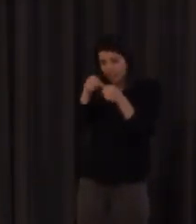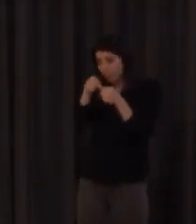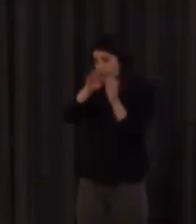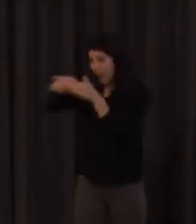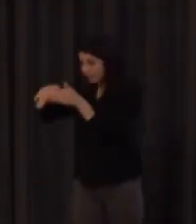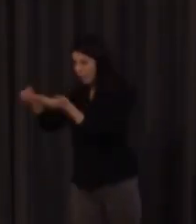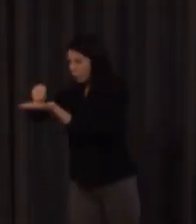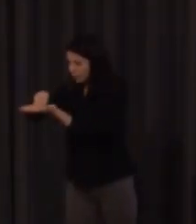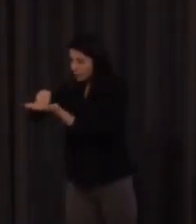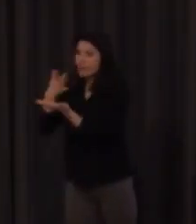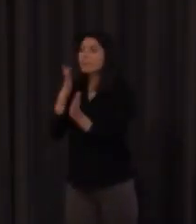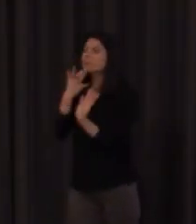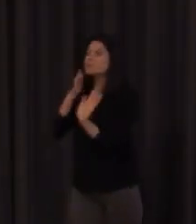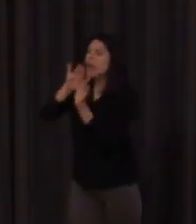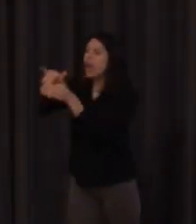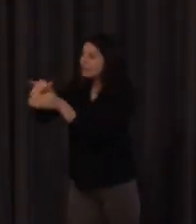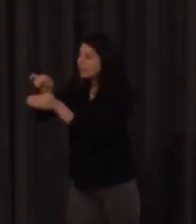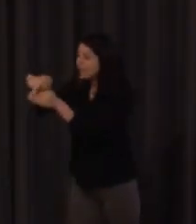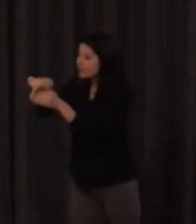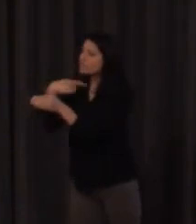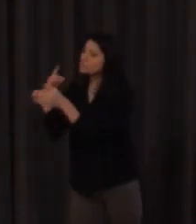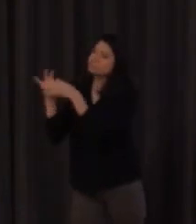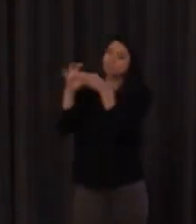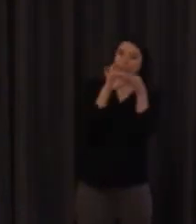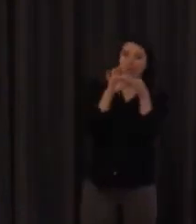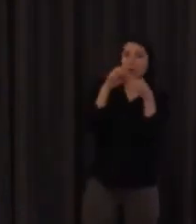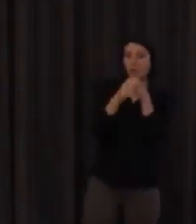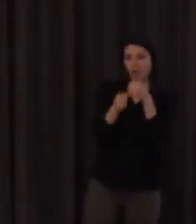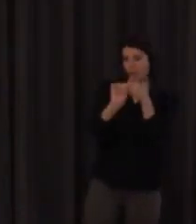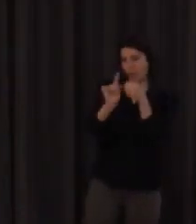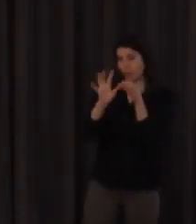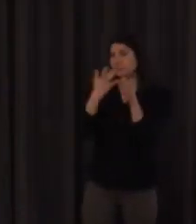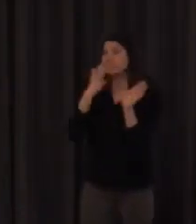final yo sé que ya no tiene que ver con la configuración sino con el movimiento